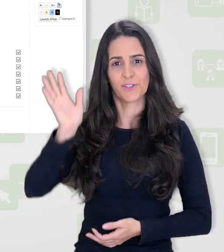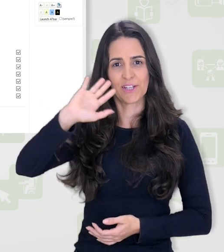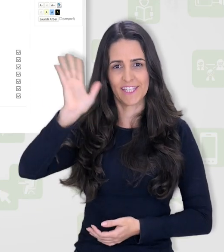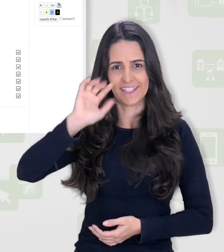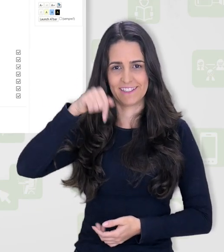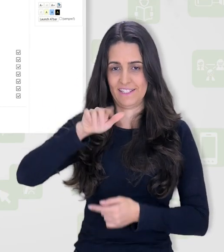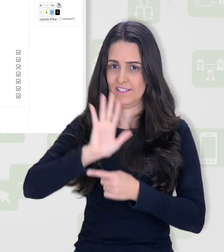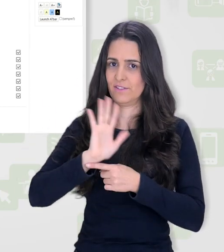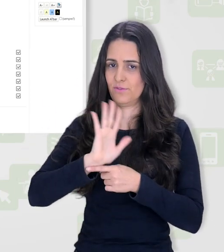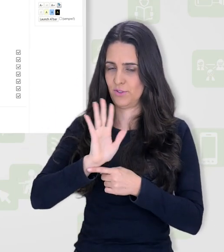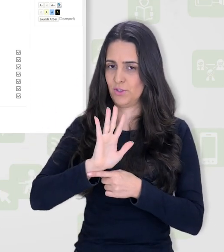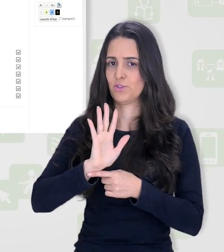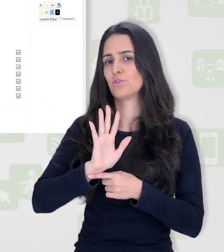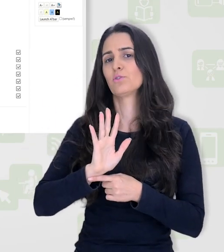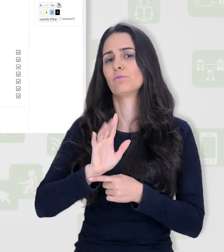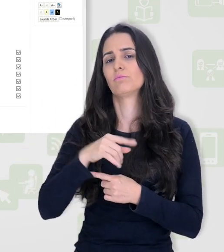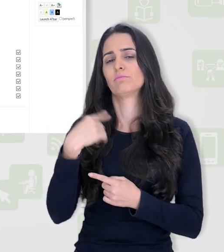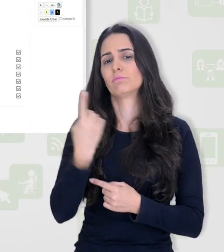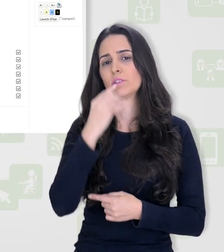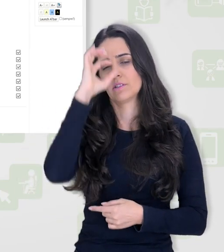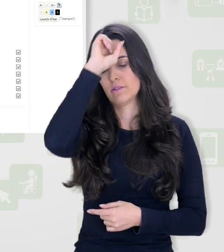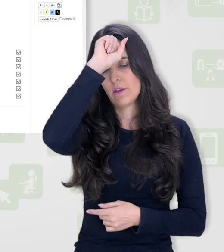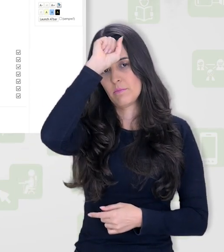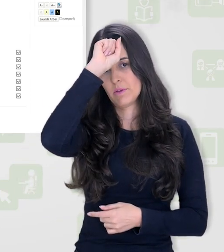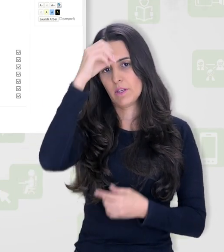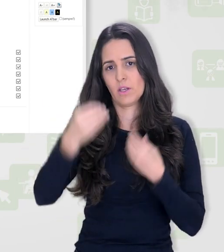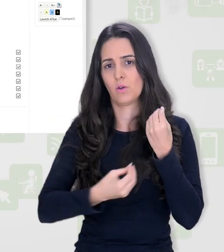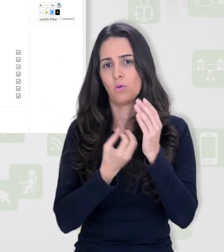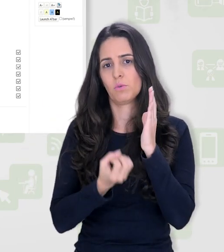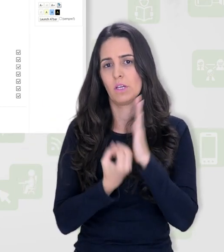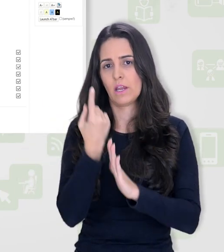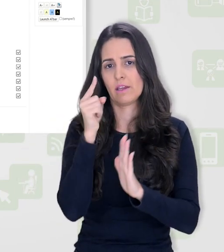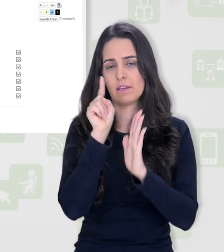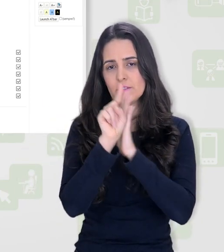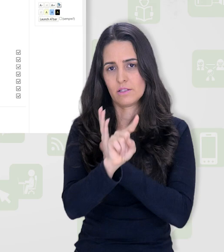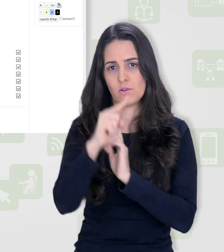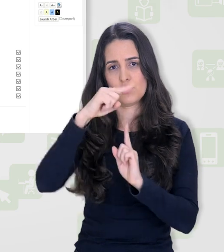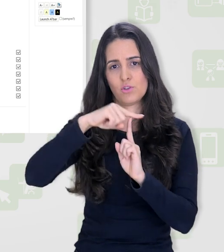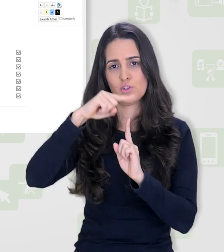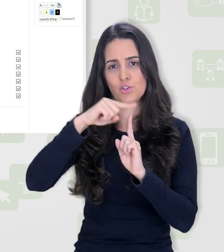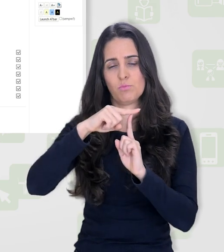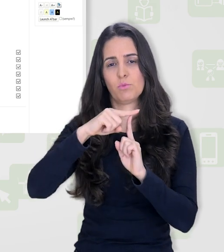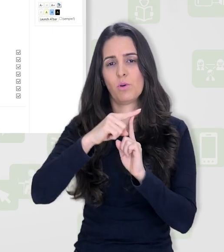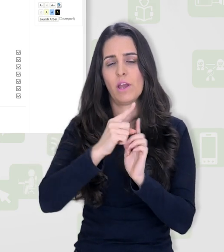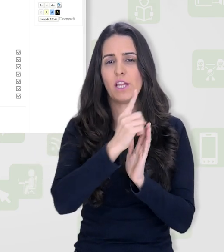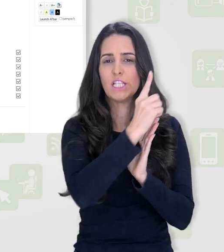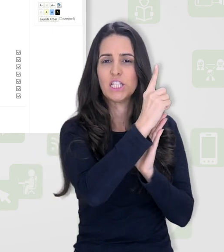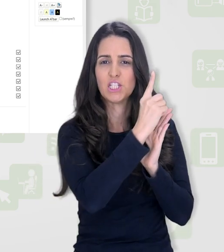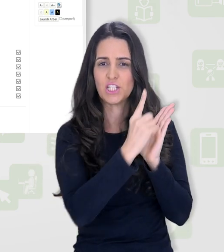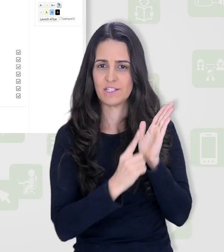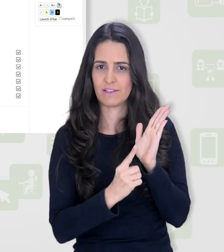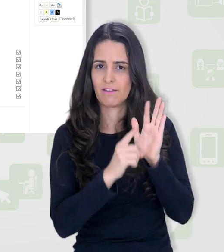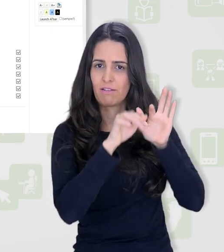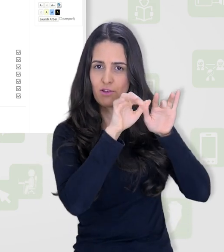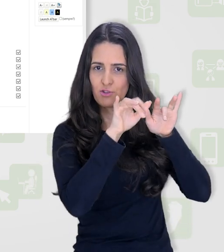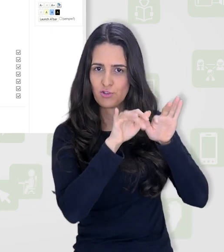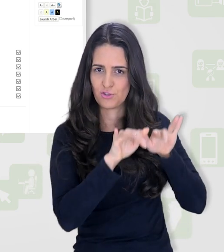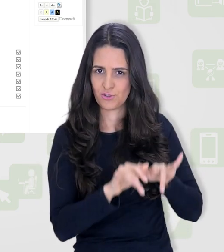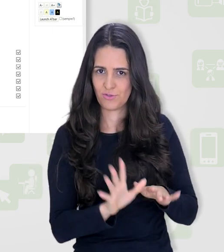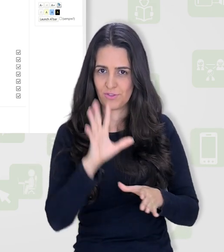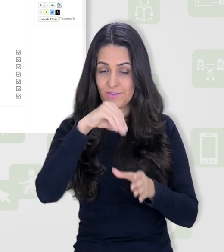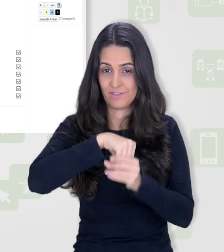Olá, neste vídeo tutorial vamos aprender a criar uma questão do tipo dissertativa ou